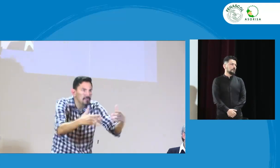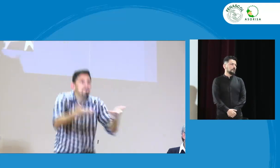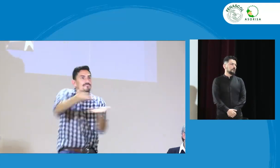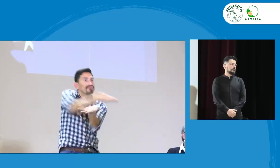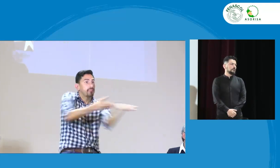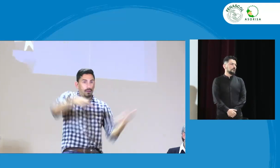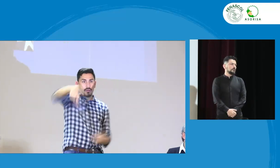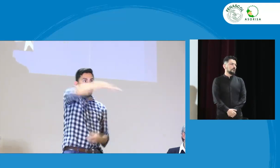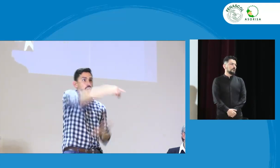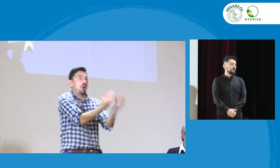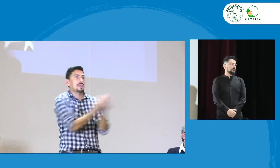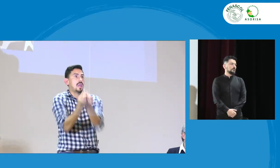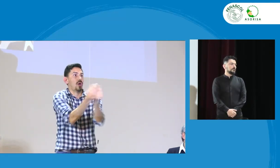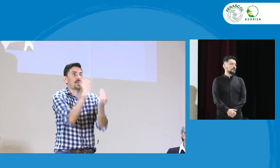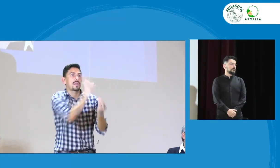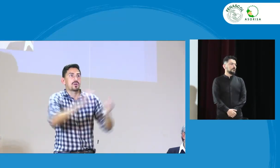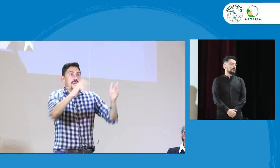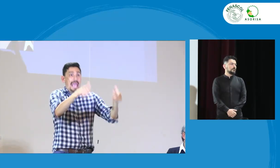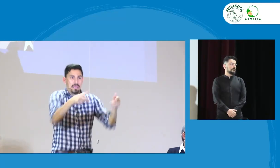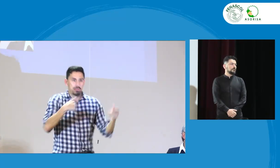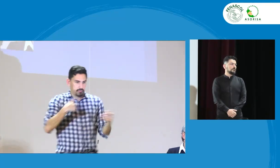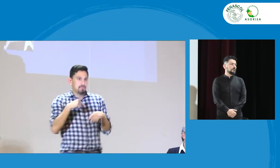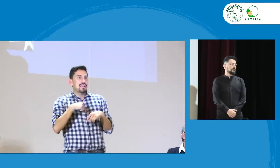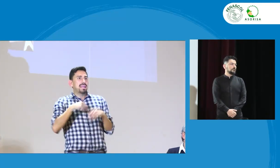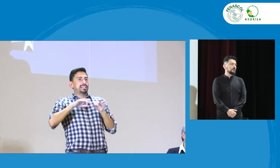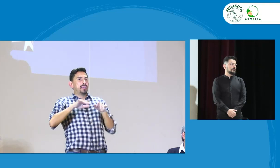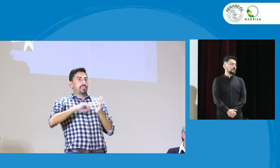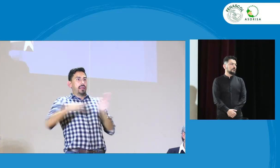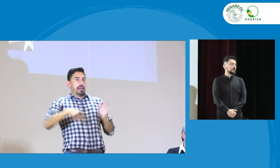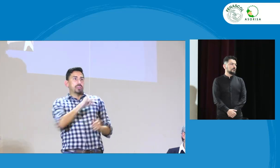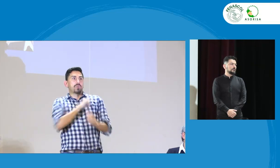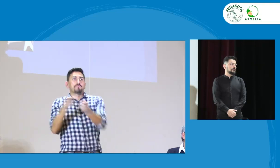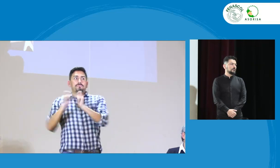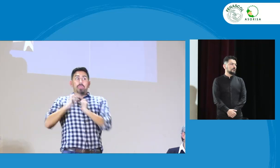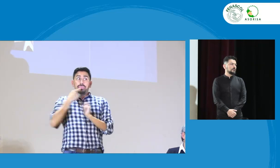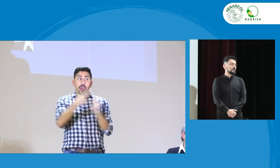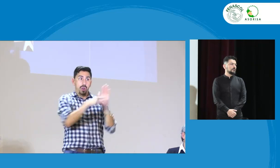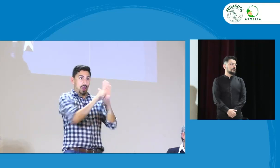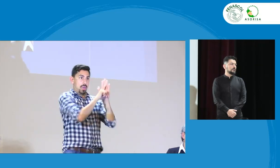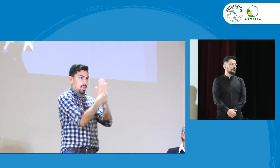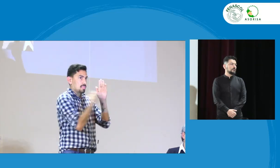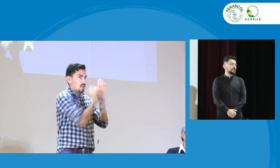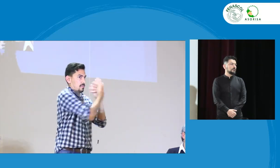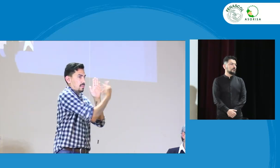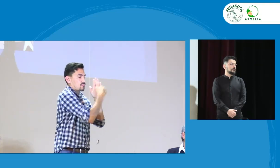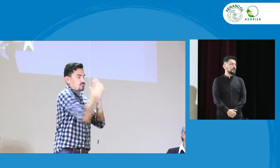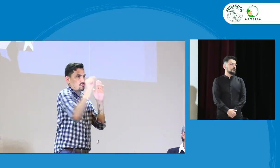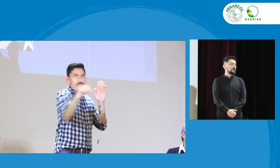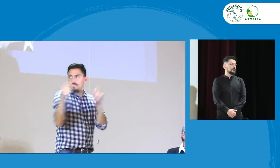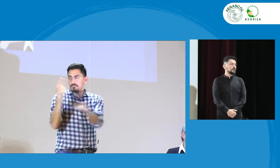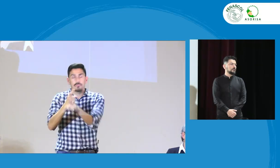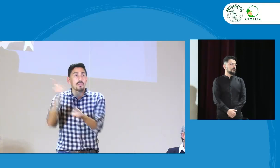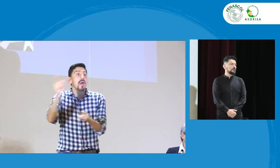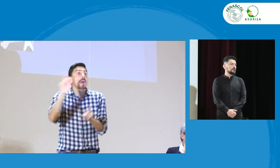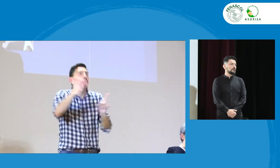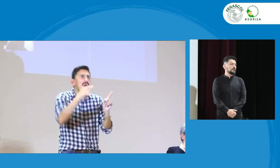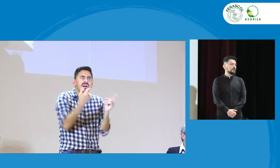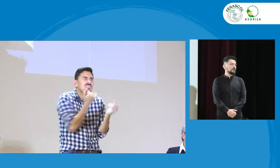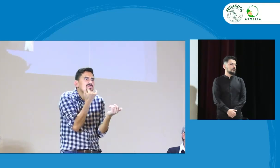nosotros quienes convocamos a las diferentes organizaciones y entidades como esta Secretaría Técnica, tal y como